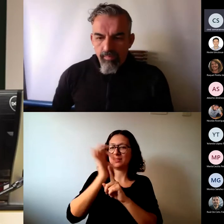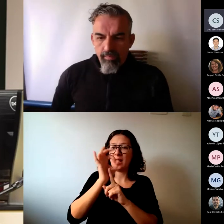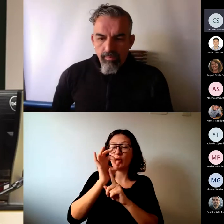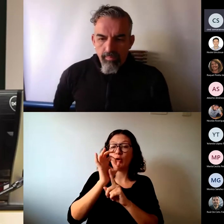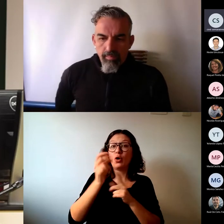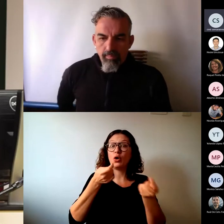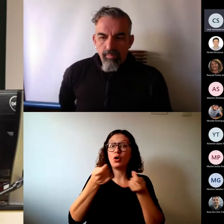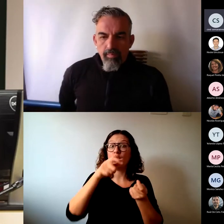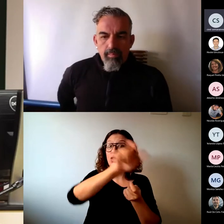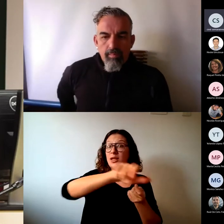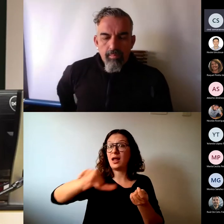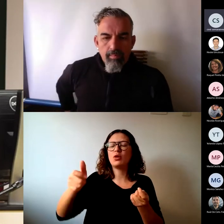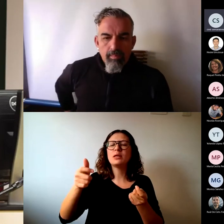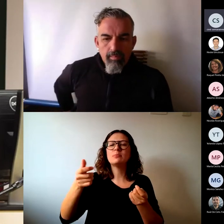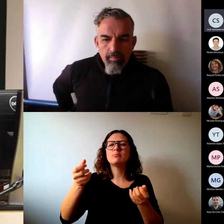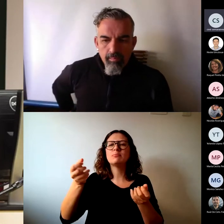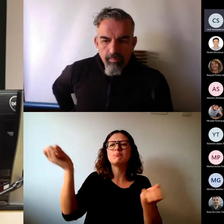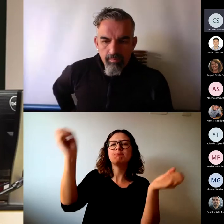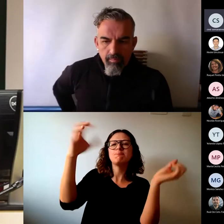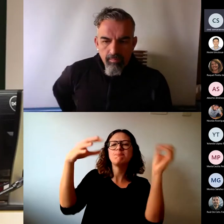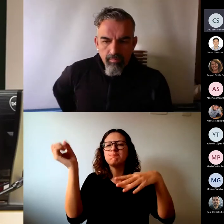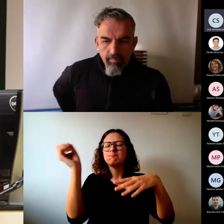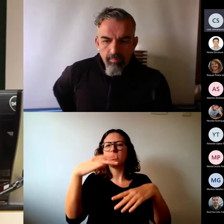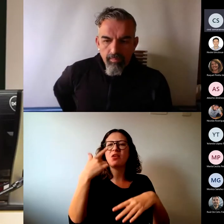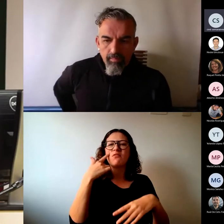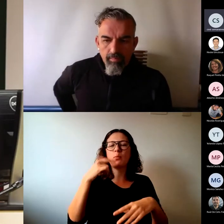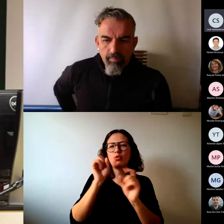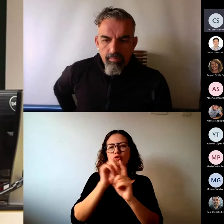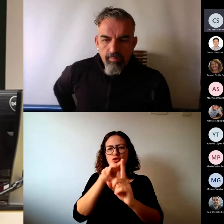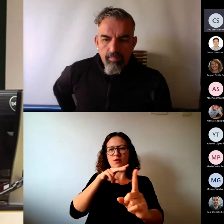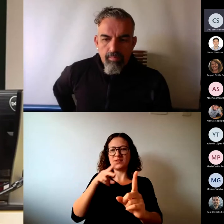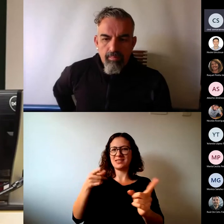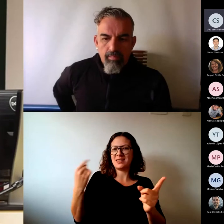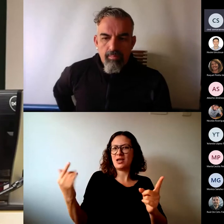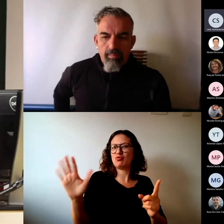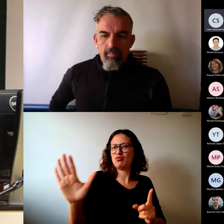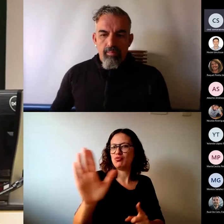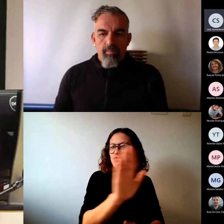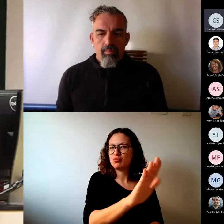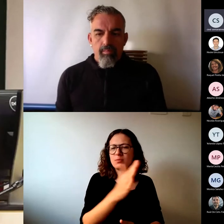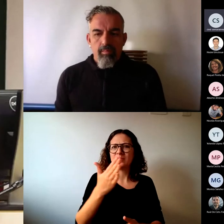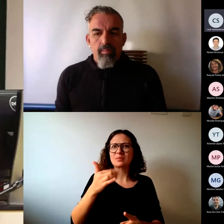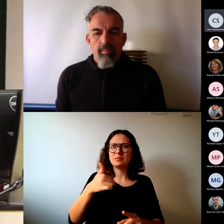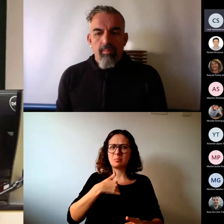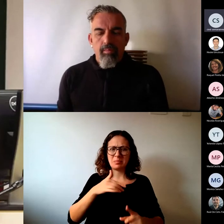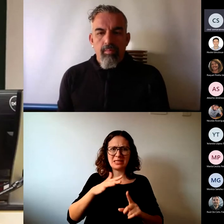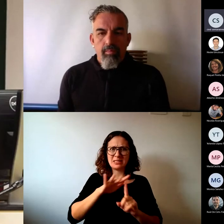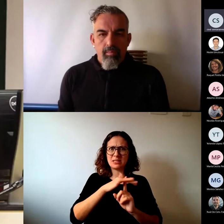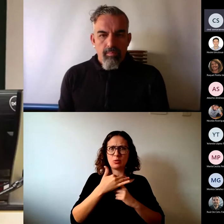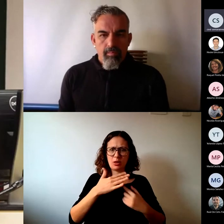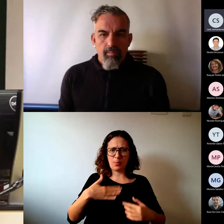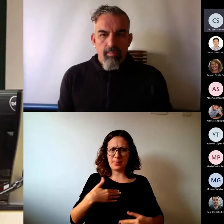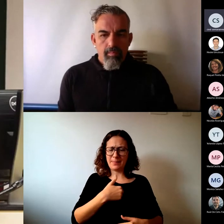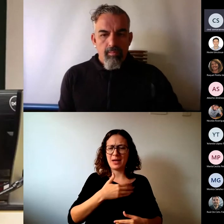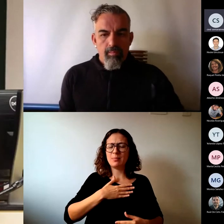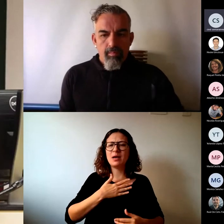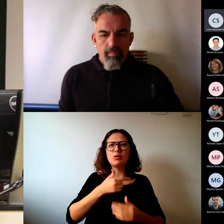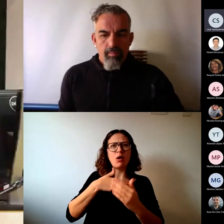su punto de vista y cómo se tuvieron que enfrentar a esta situación, desde su posición dando ayudas y